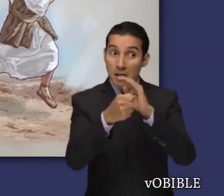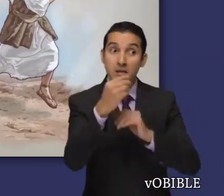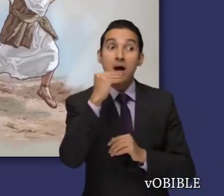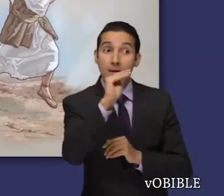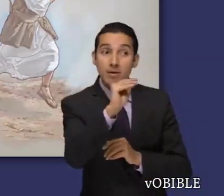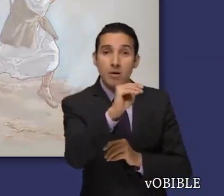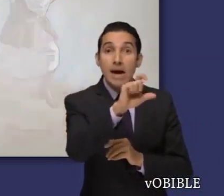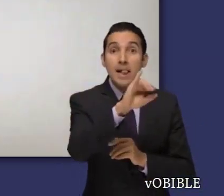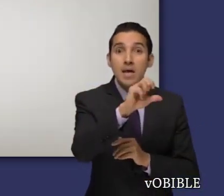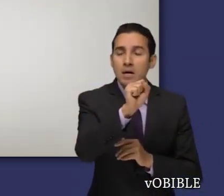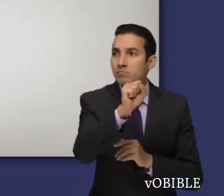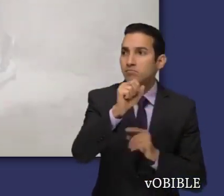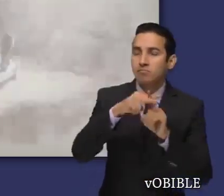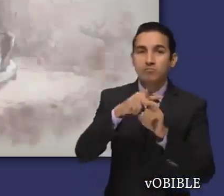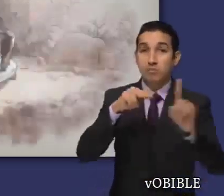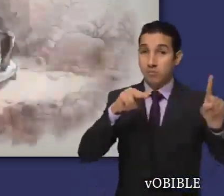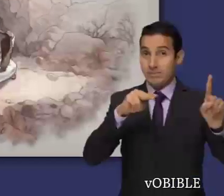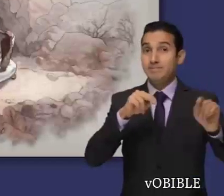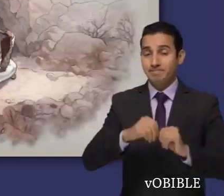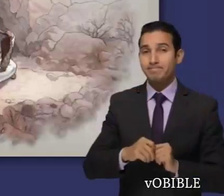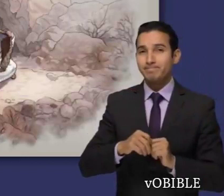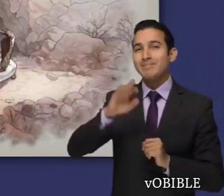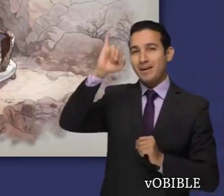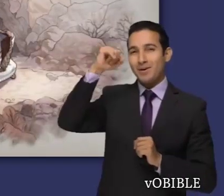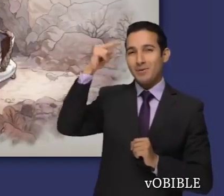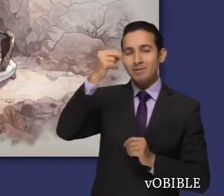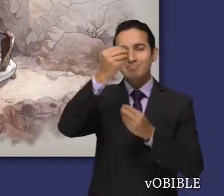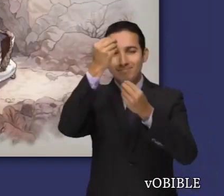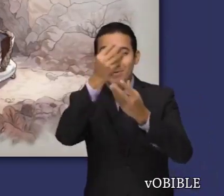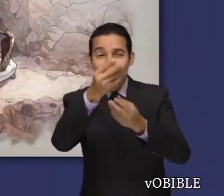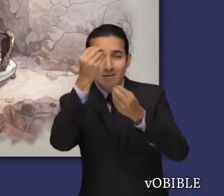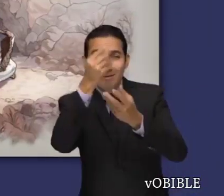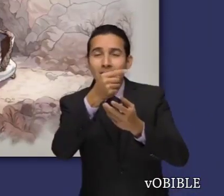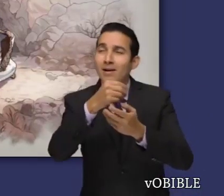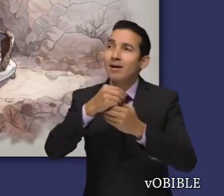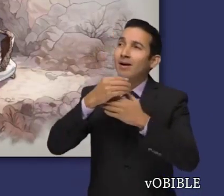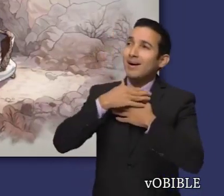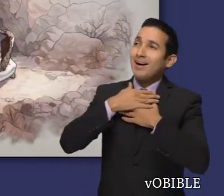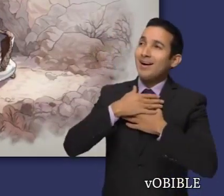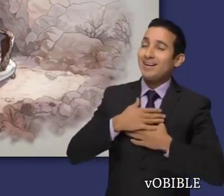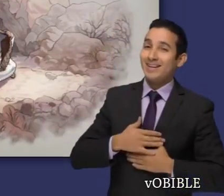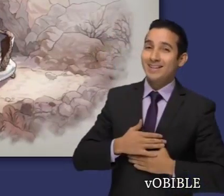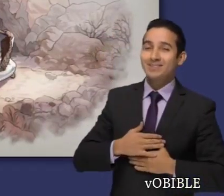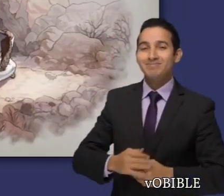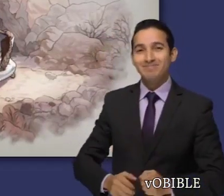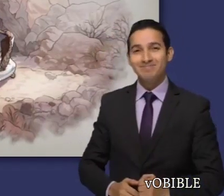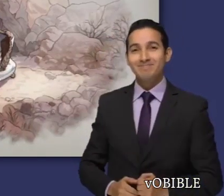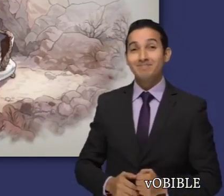por su vida. Jehová se le aparece en el monte Horeb y lo tranquiliza con una voz calmada y baja.